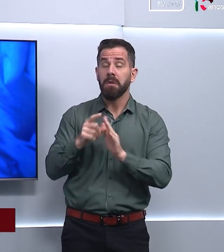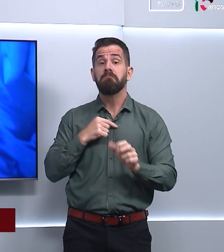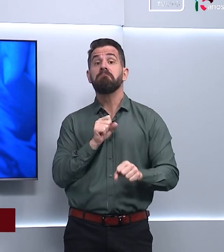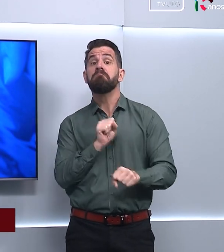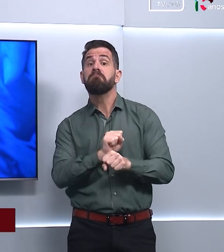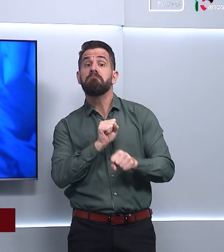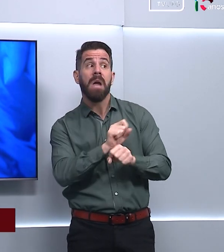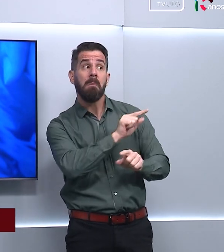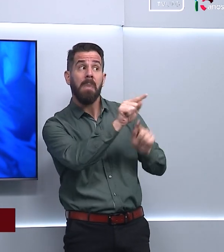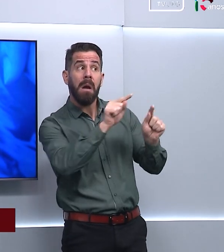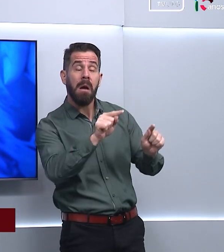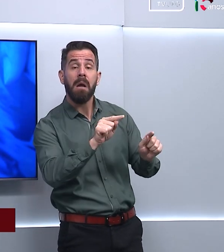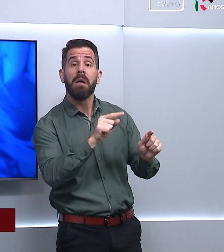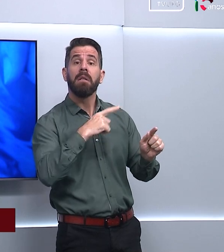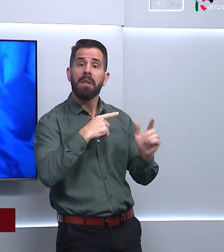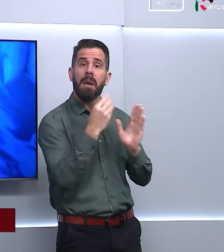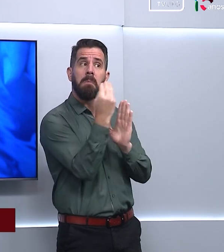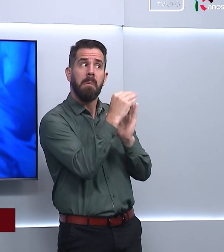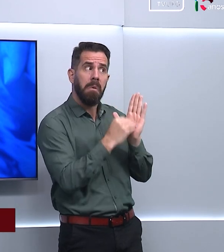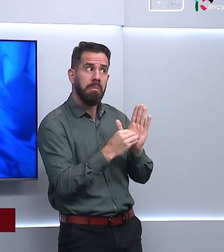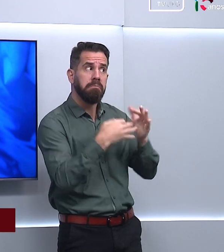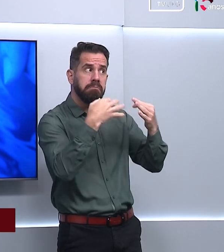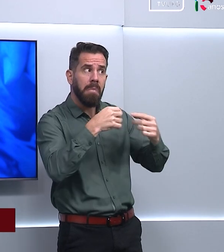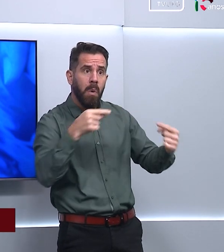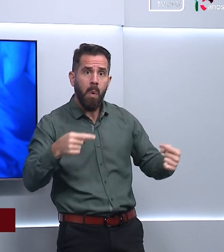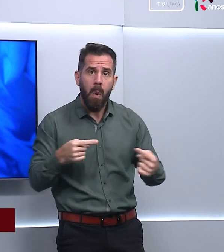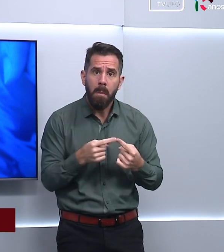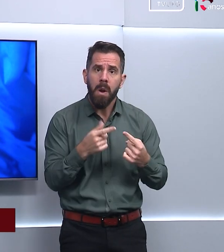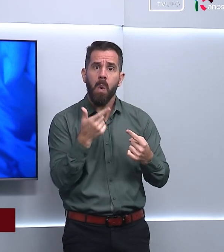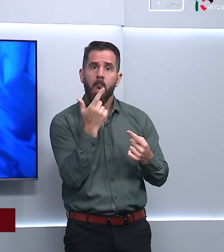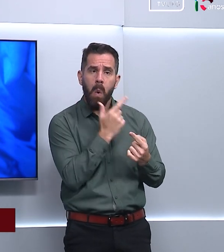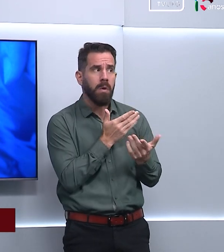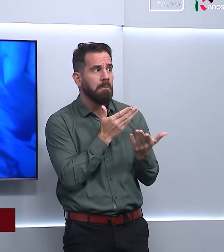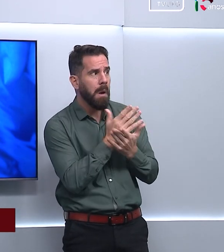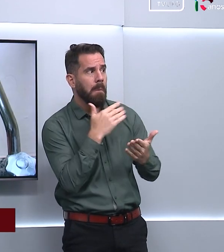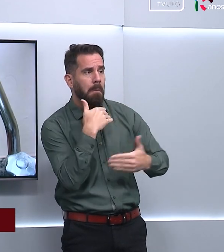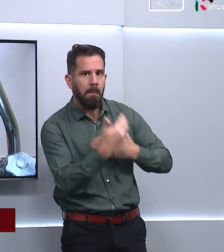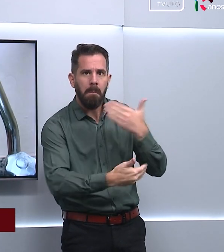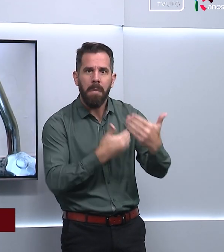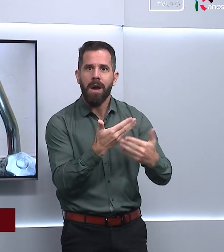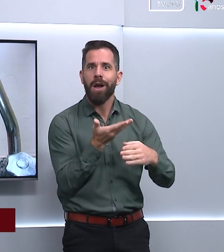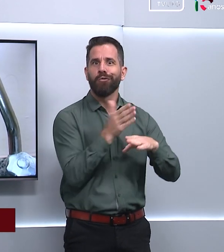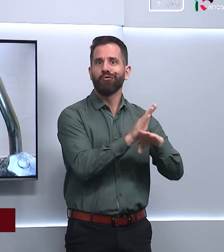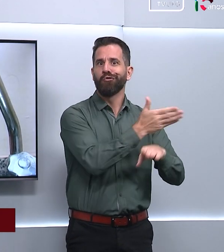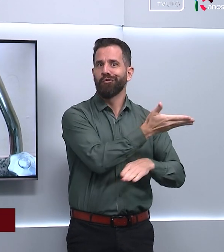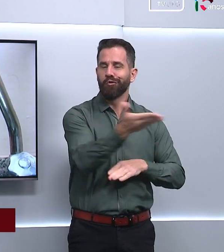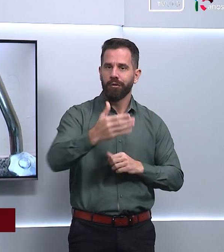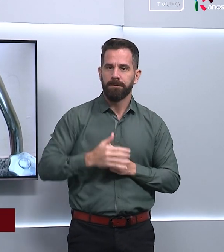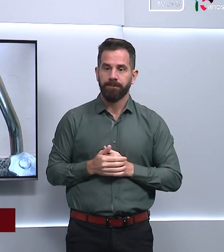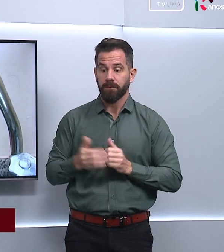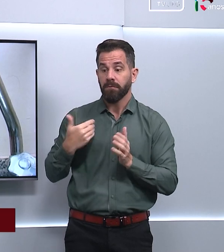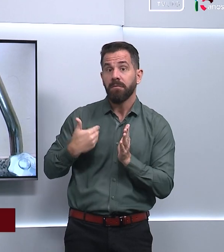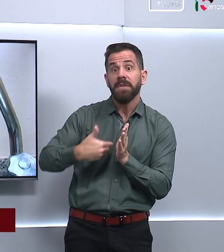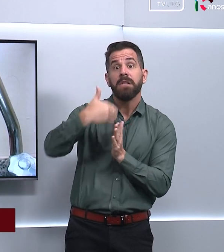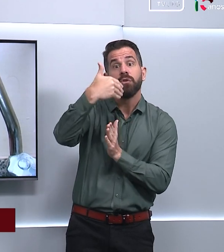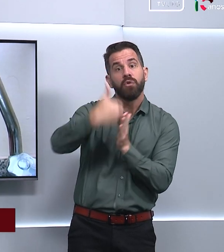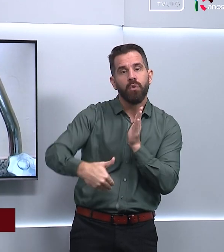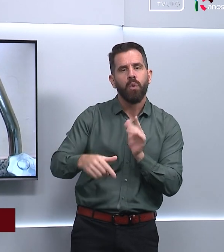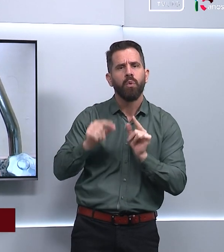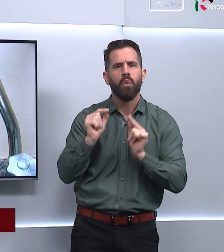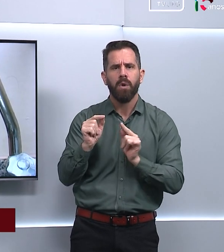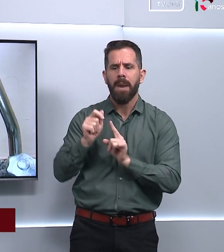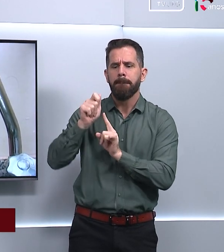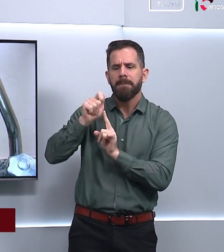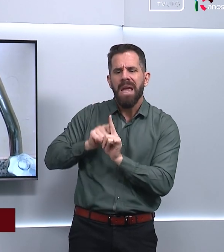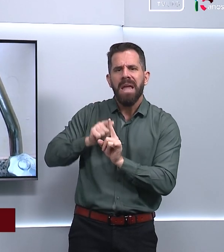eles preencham as condições para que a gente possa passar para eles os mesmos benefícios. Esse desconto é limitado ao consumo mensal